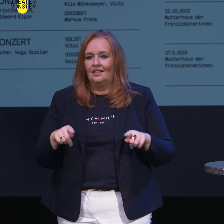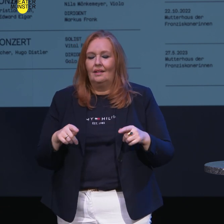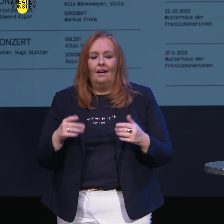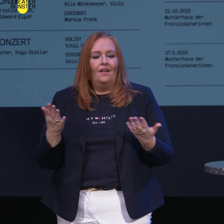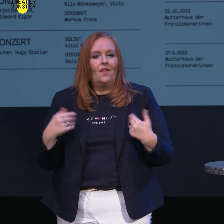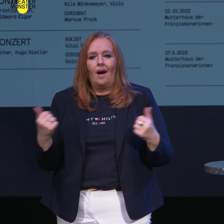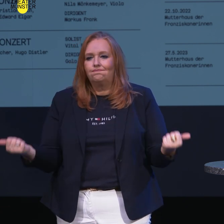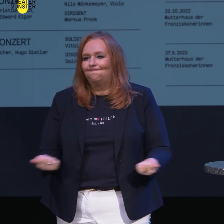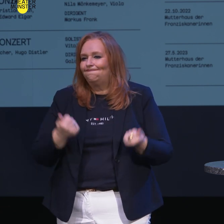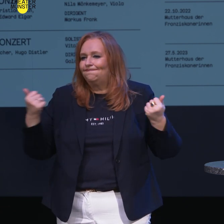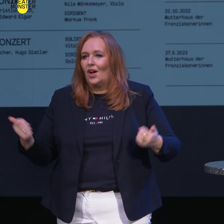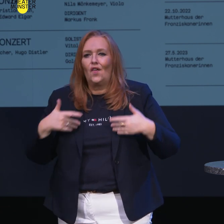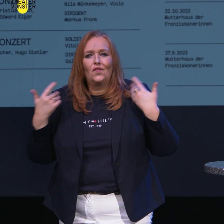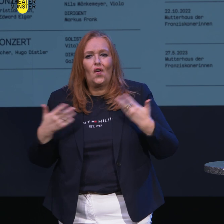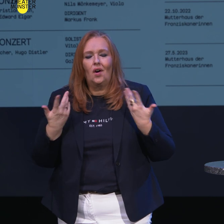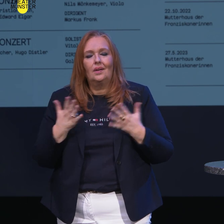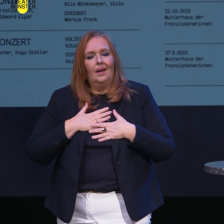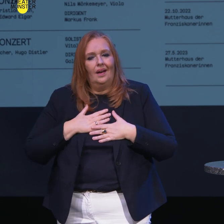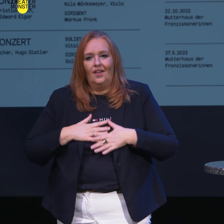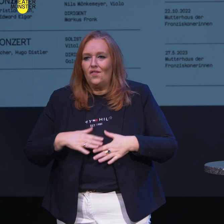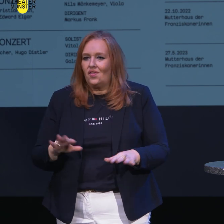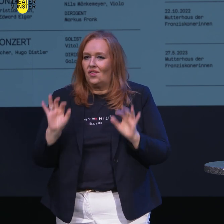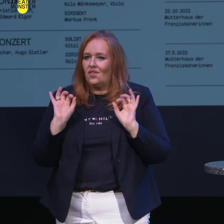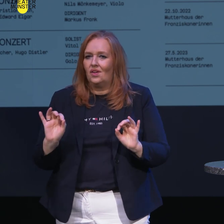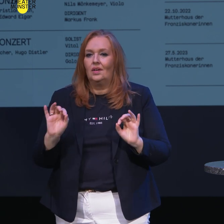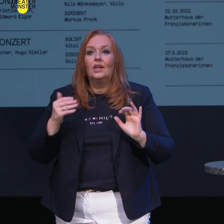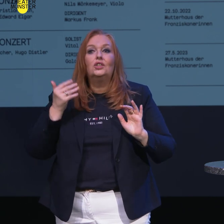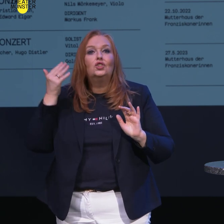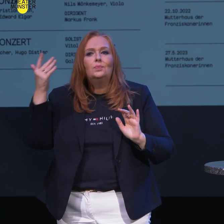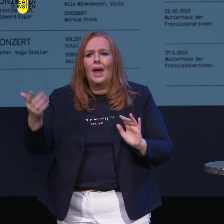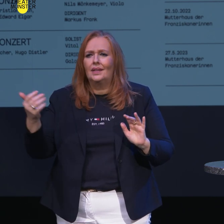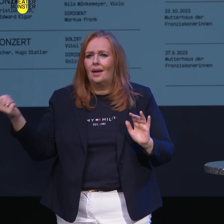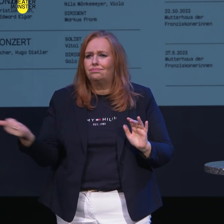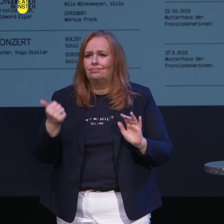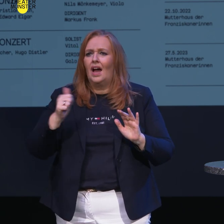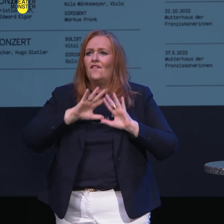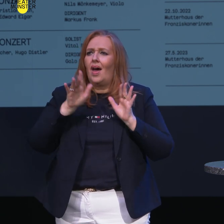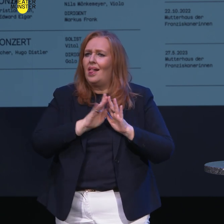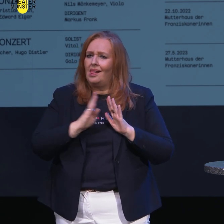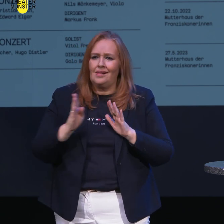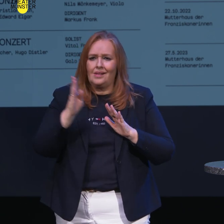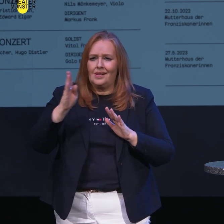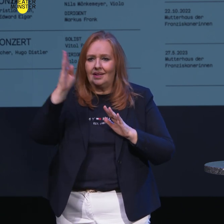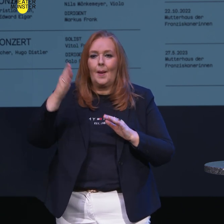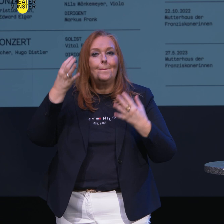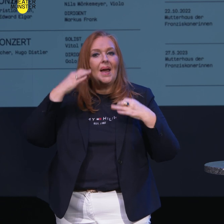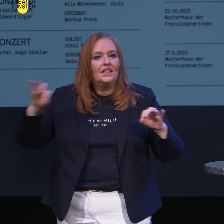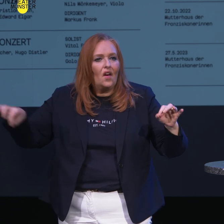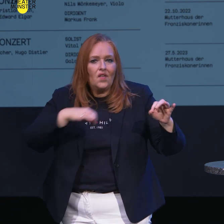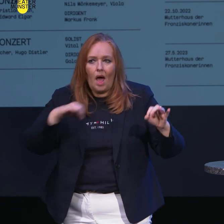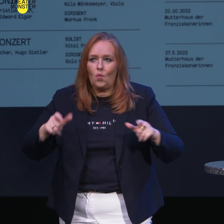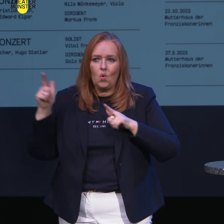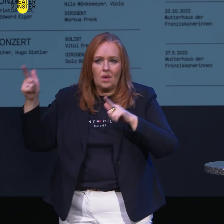eine enorme Freude und große Genugtuung. Sie hat hinterher eine gigantische Weltkarriere gemacht, ist jetzt in den Berliner Philharmonikern